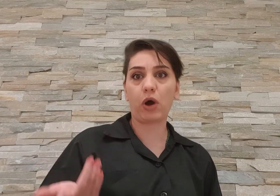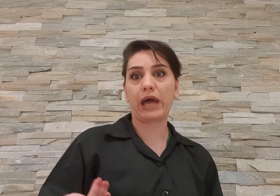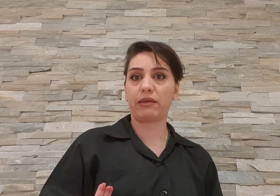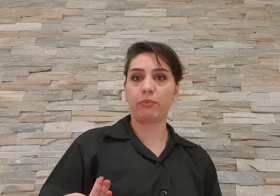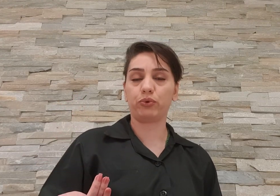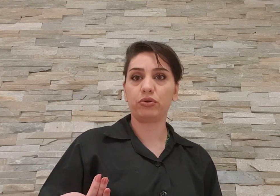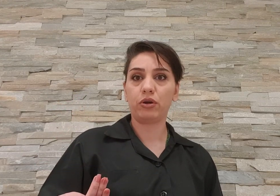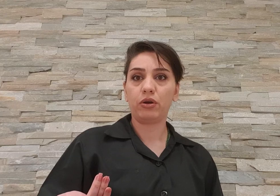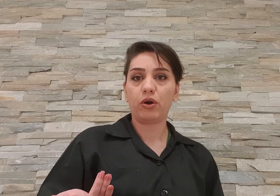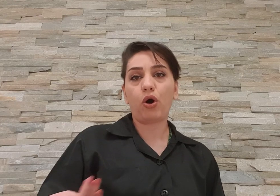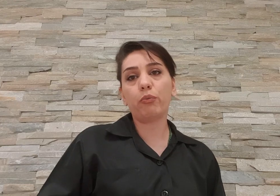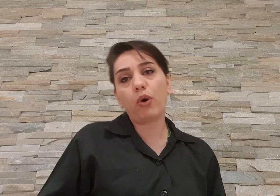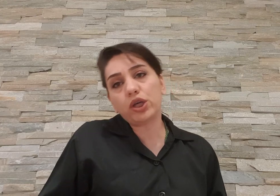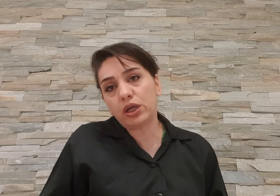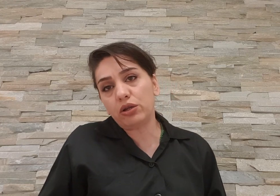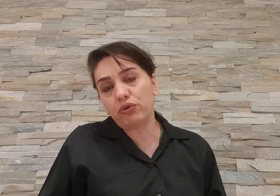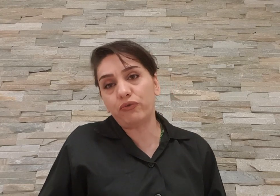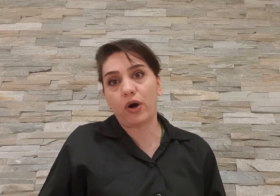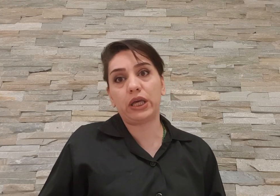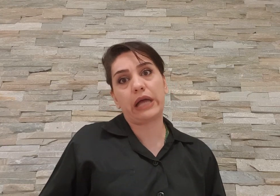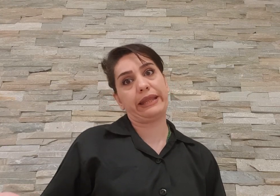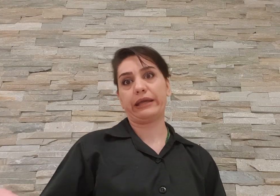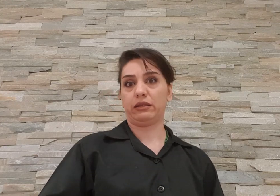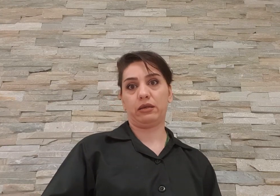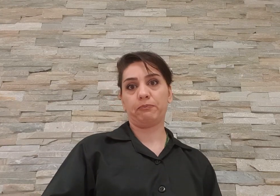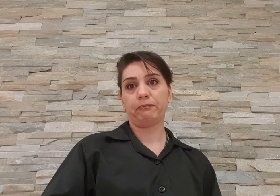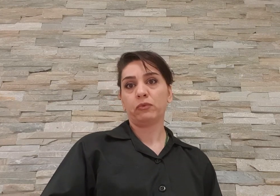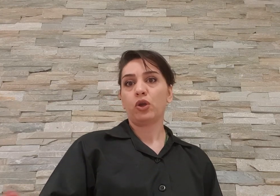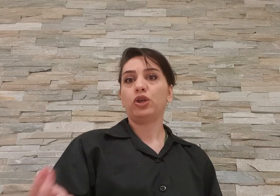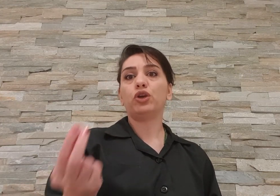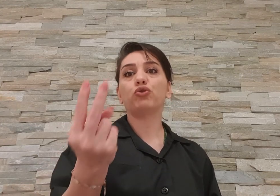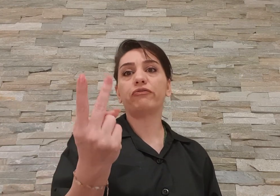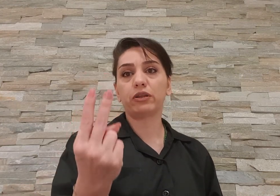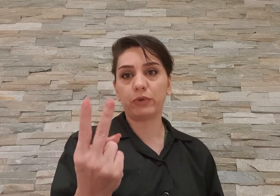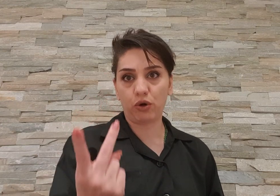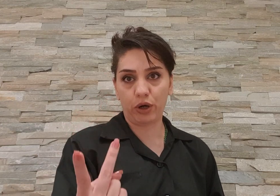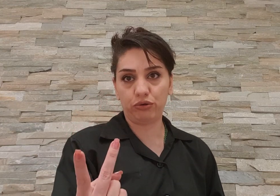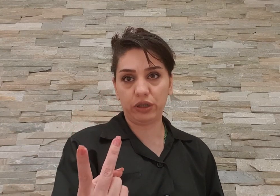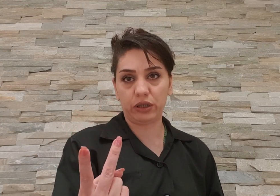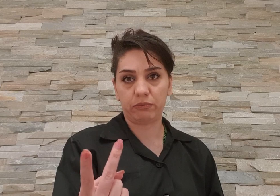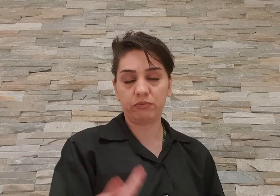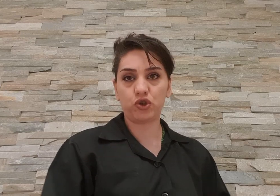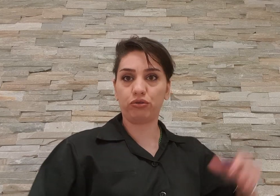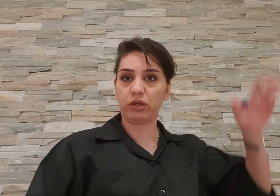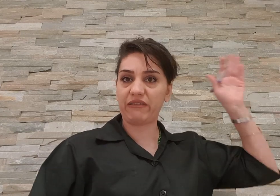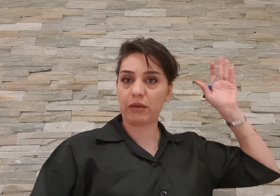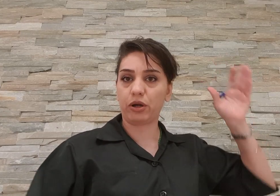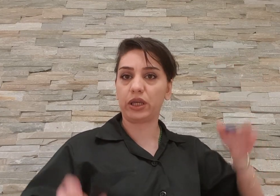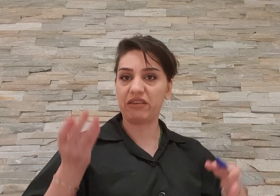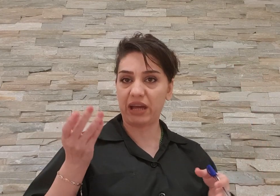معدب بود آقا ما که اینا رو توی واقعیت ندیدیم یه دوتا فاطمه کماندو دیدیم چادر یه بر بالا یه بر